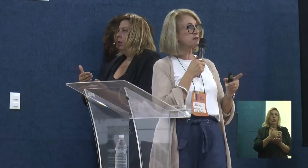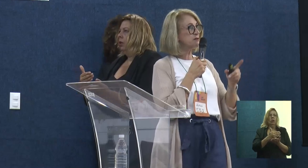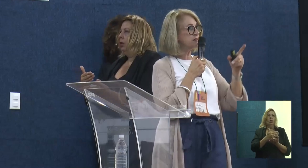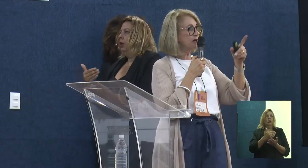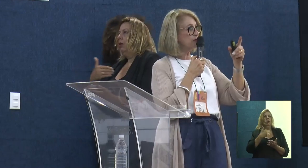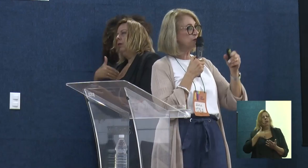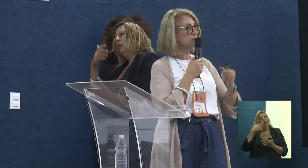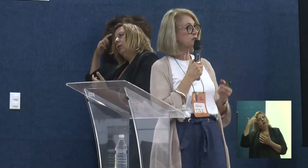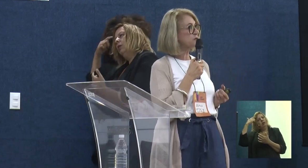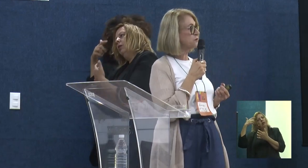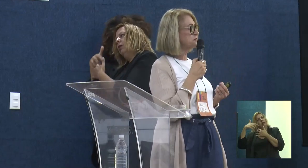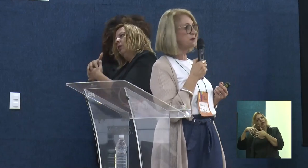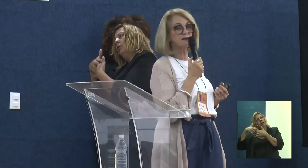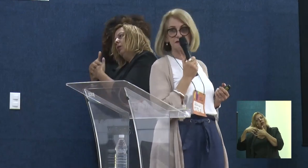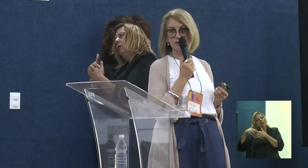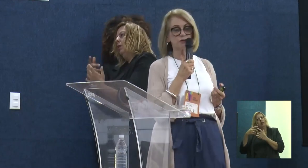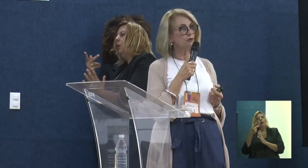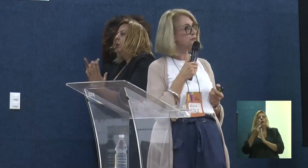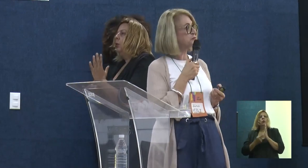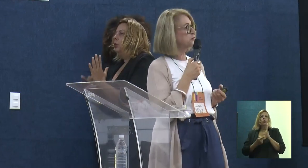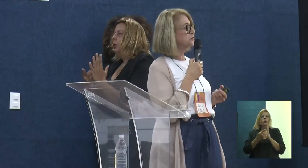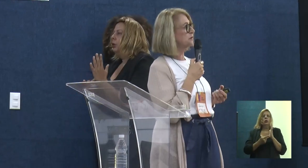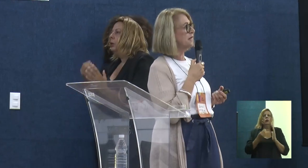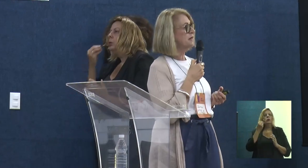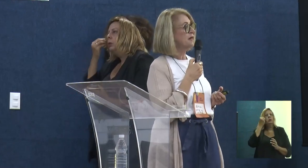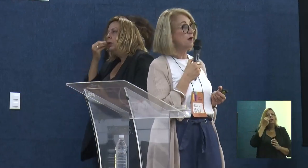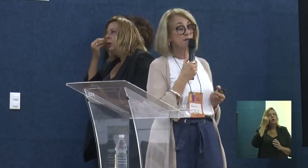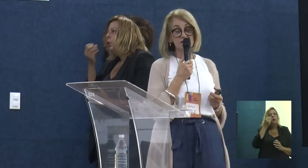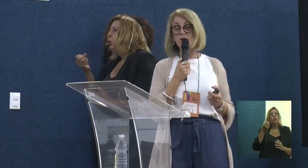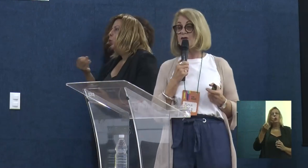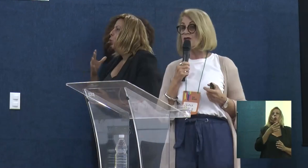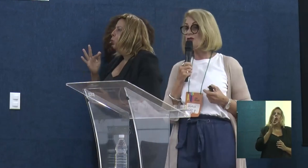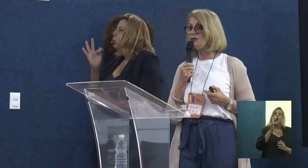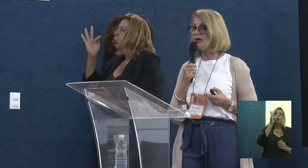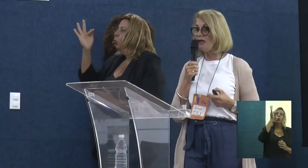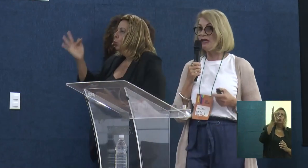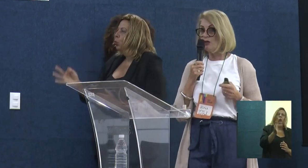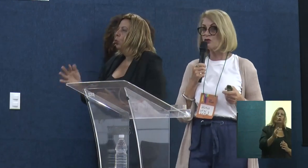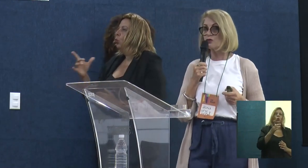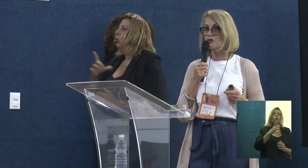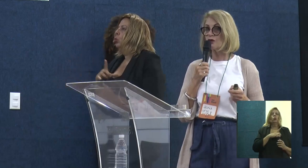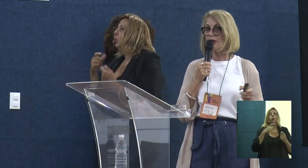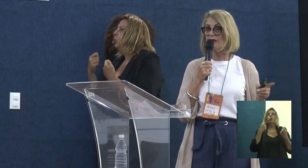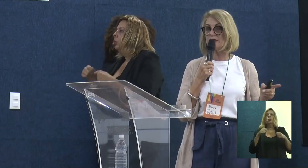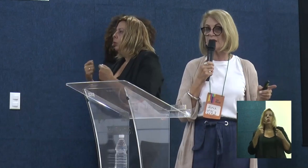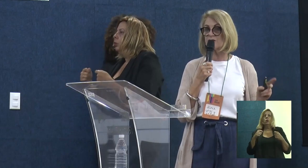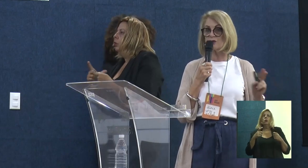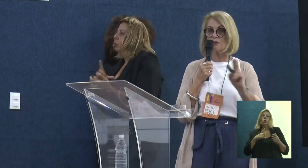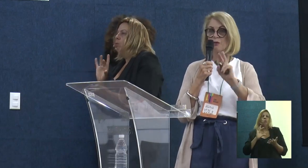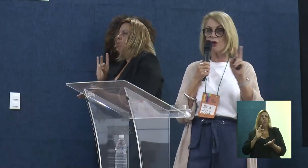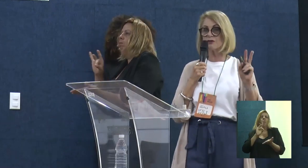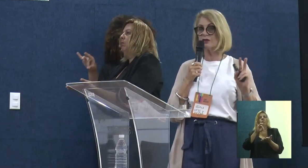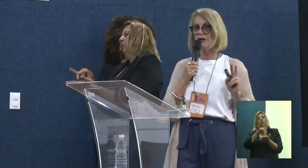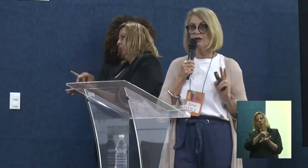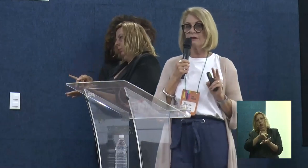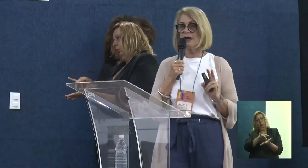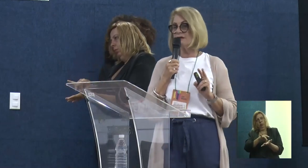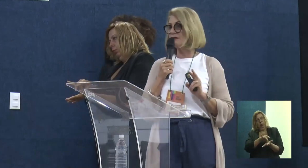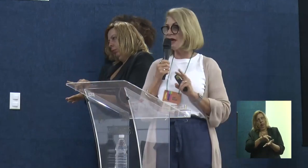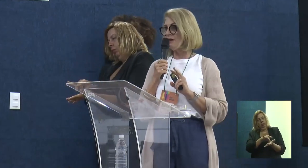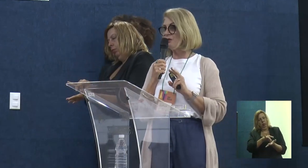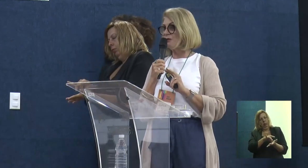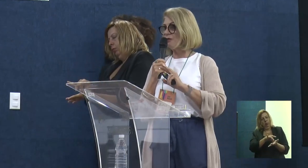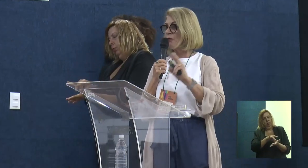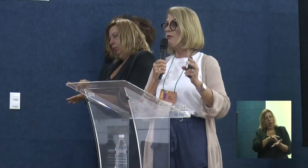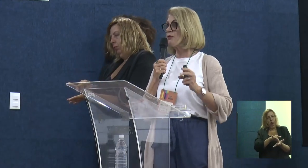lá aquela minha reflexão inicial do projeto como esperança de um novo futuro, mas eu acho que a gente tem que institucionalizar, a gente não pode